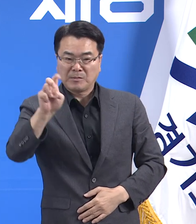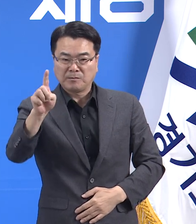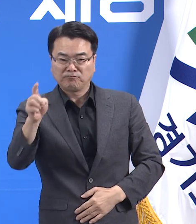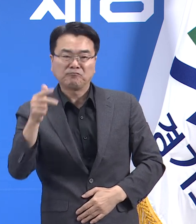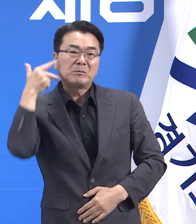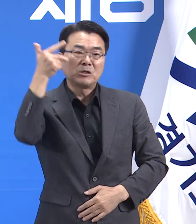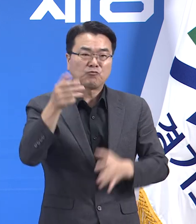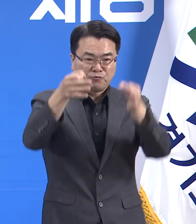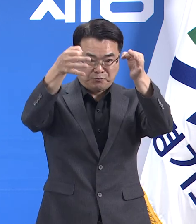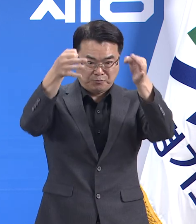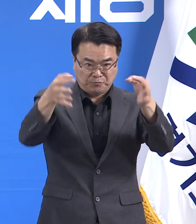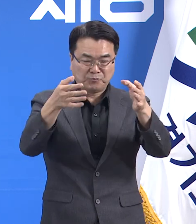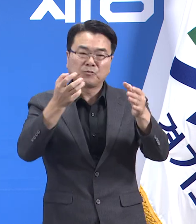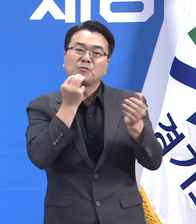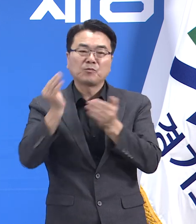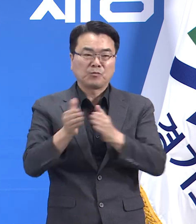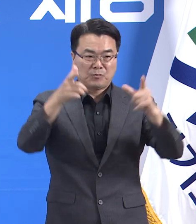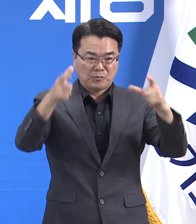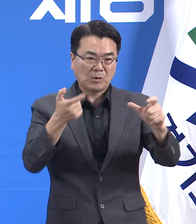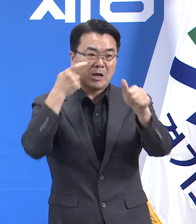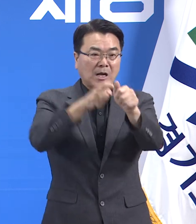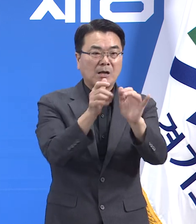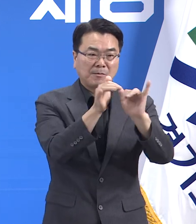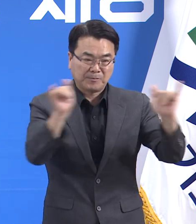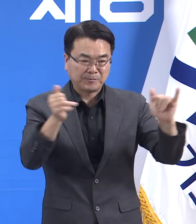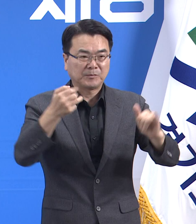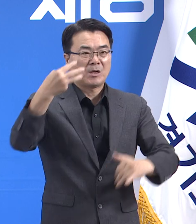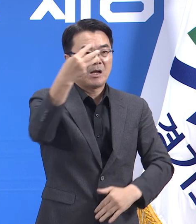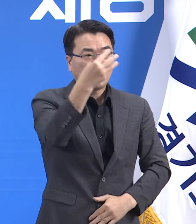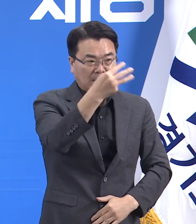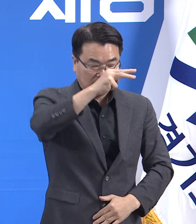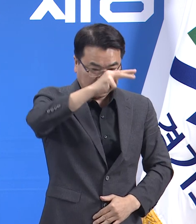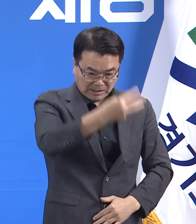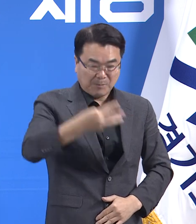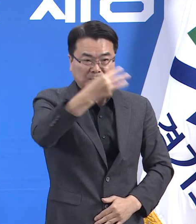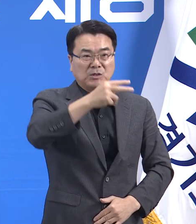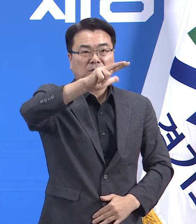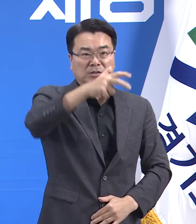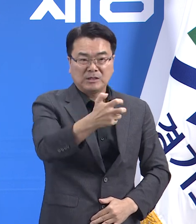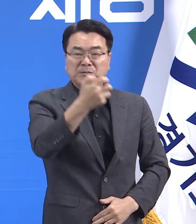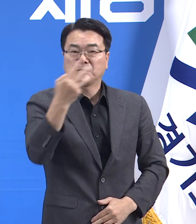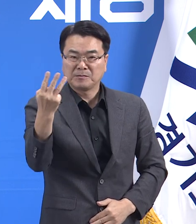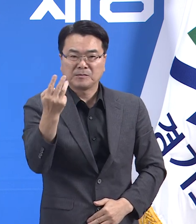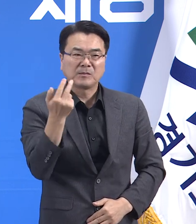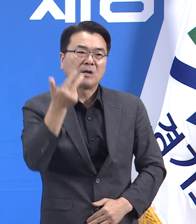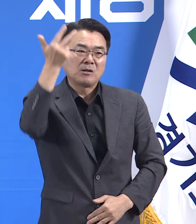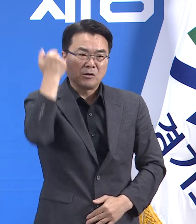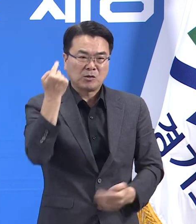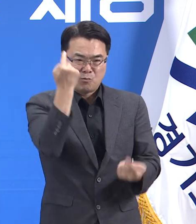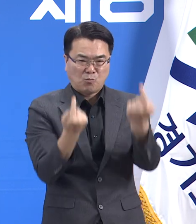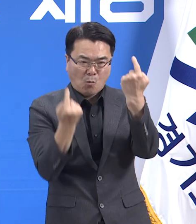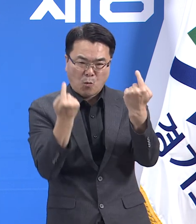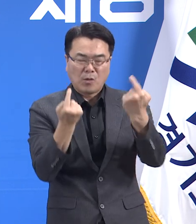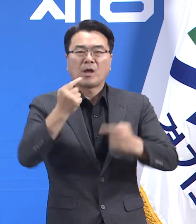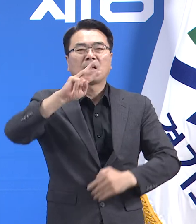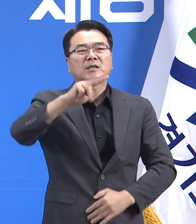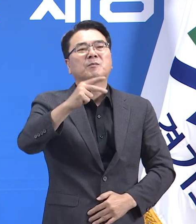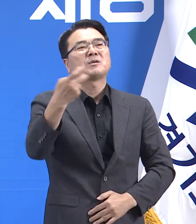발생한 도내 확진자 수는 3,073명으로 전주 대비 312명 증가했습니다.